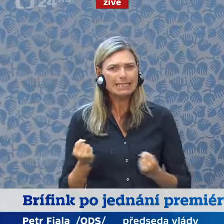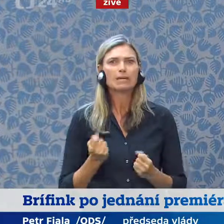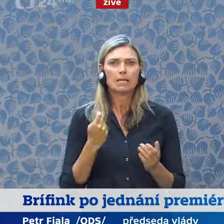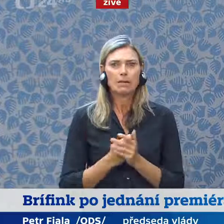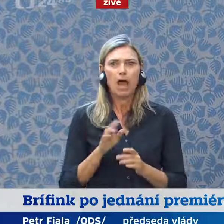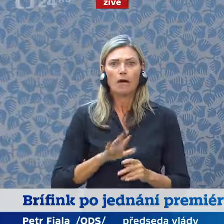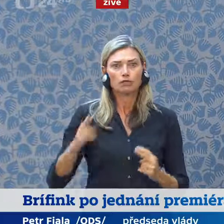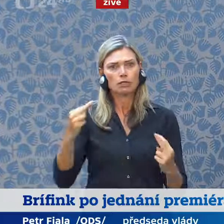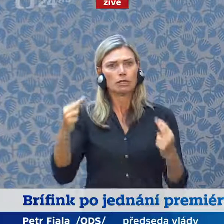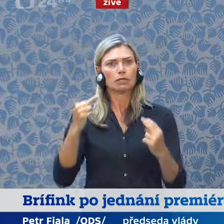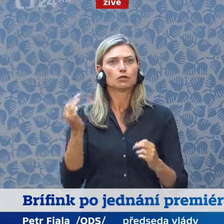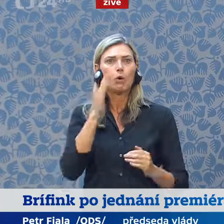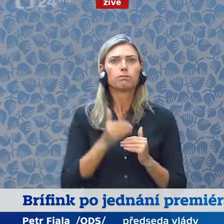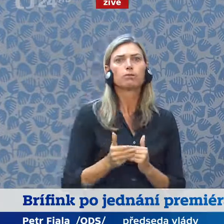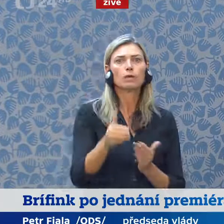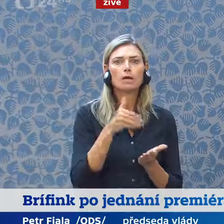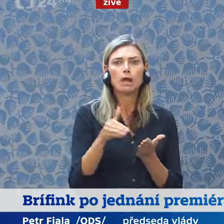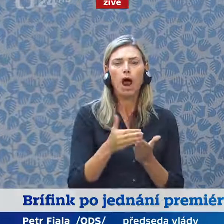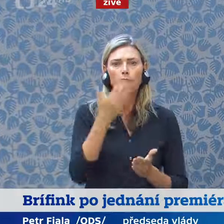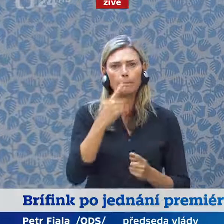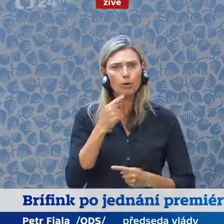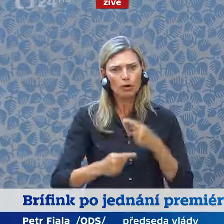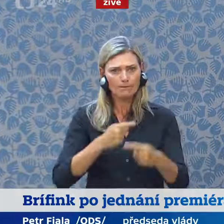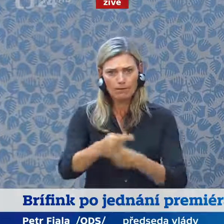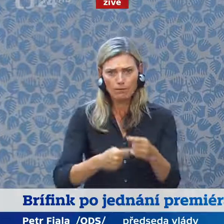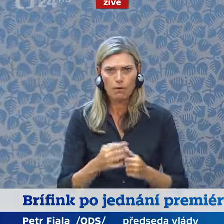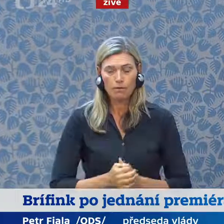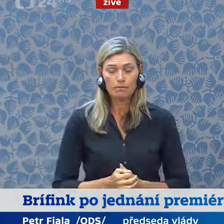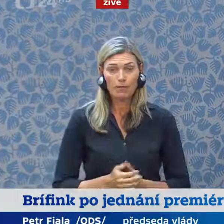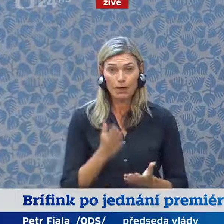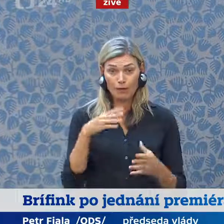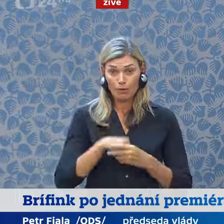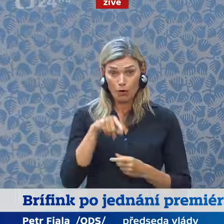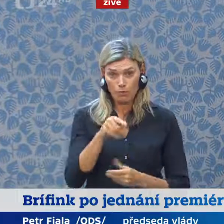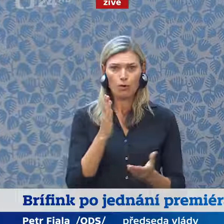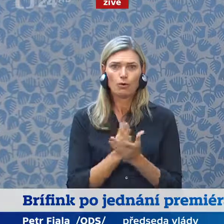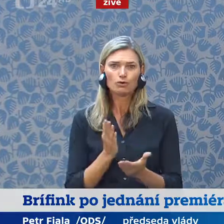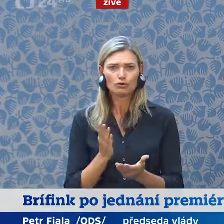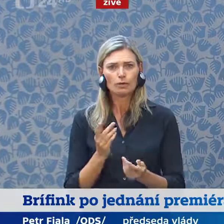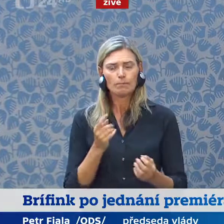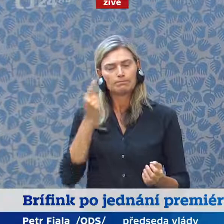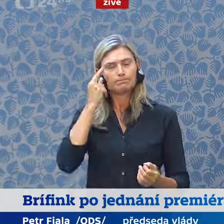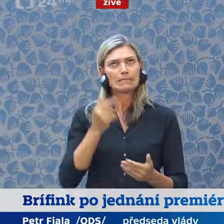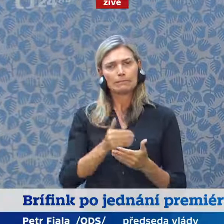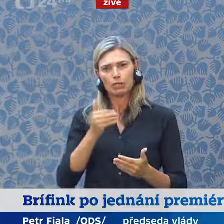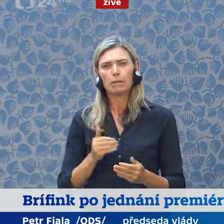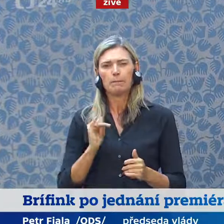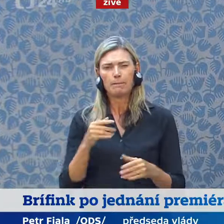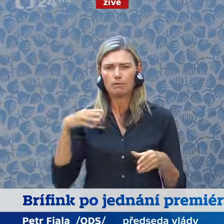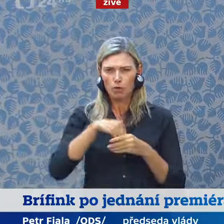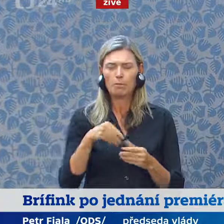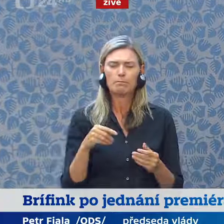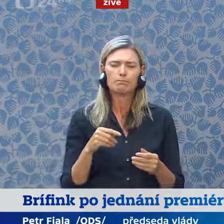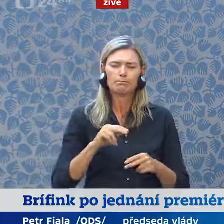která jsou do něj vkládána. My jsme samozřejmě už tomu uspůsobovali priority, které